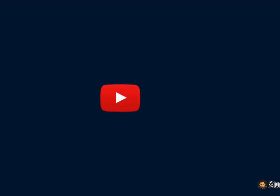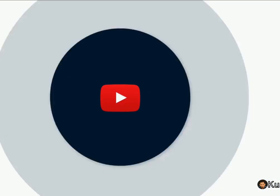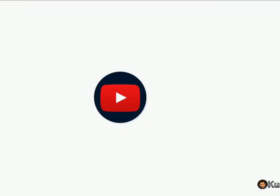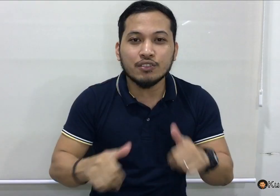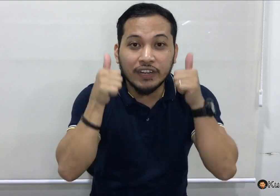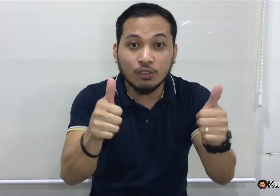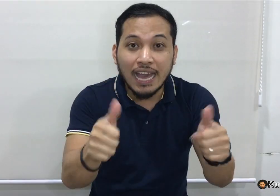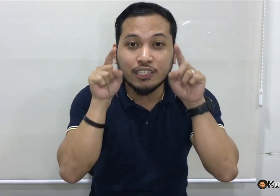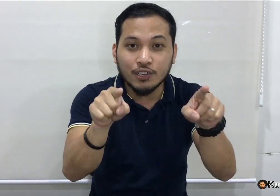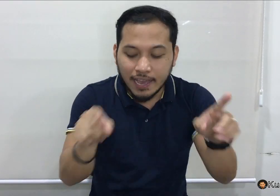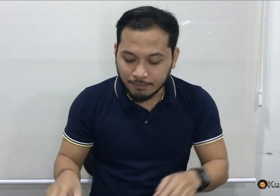Please don't forget to like and subscribe. Bye-bye!